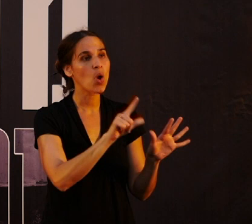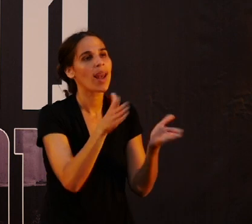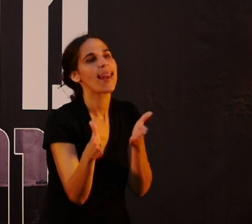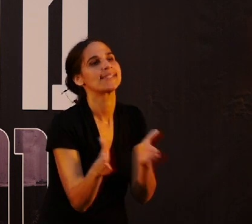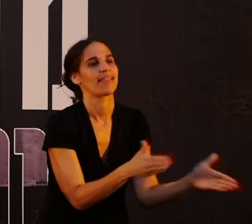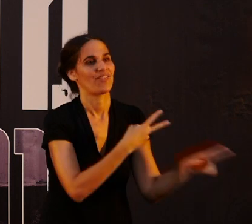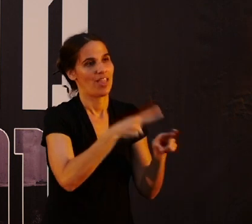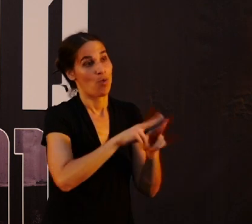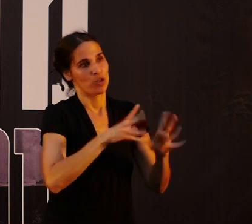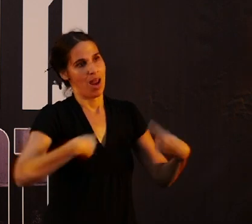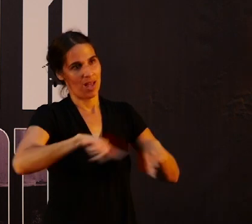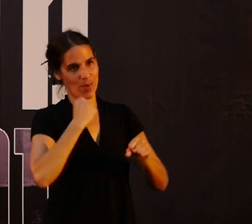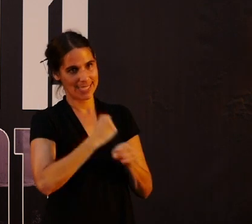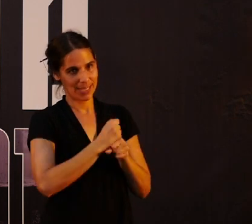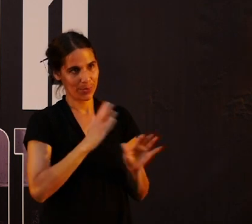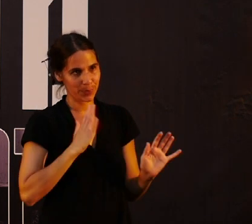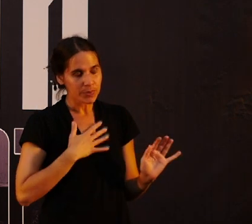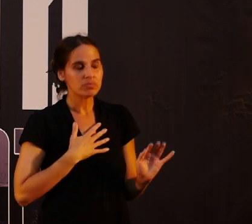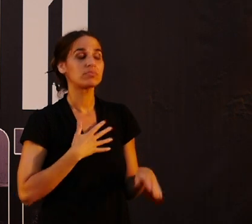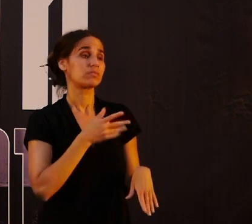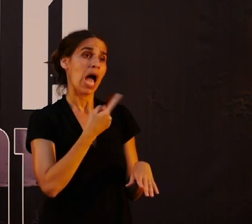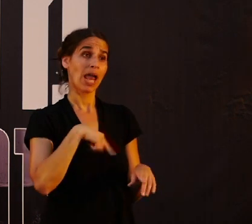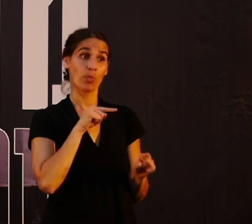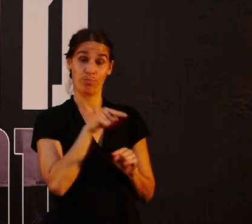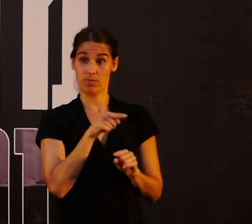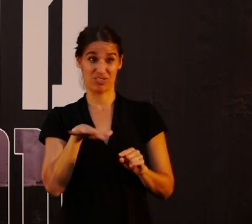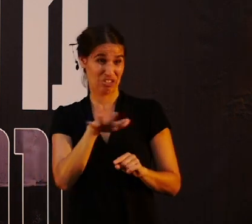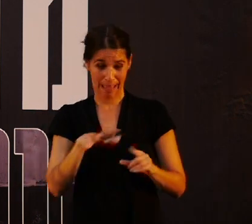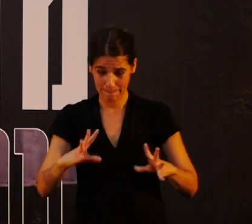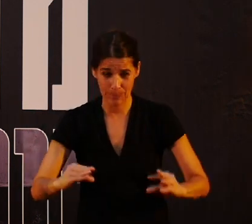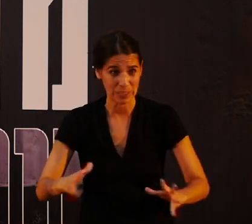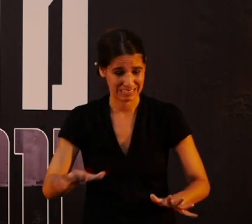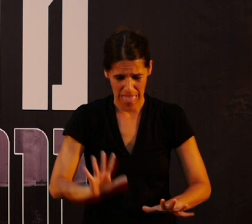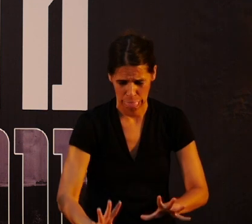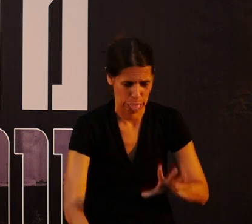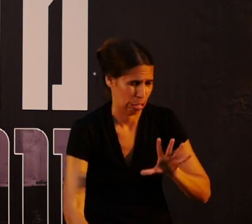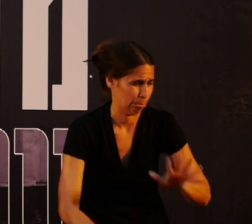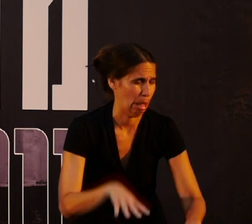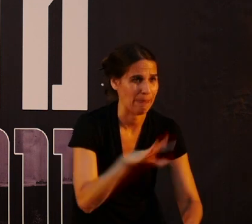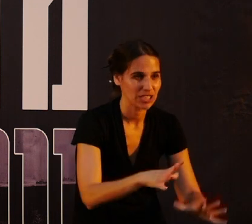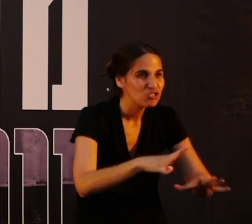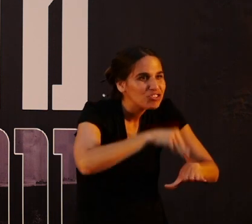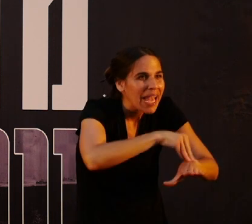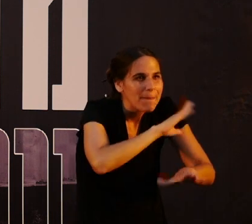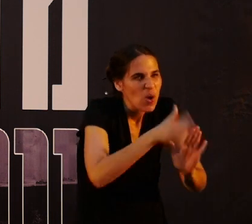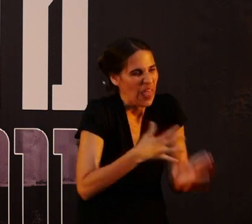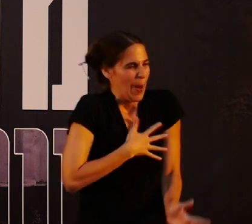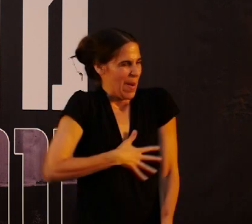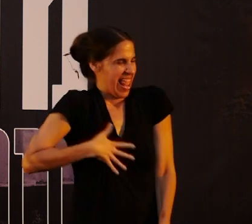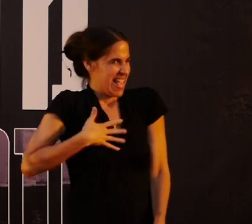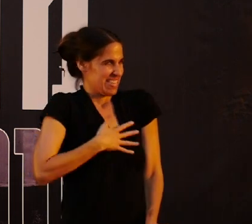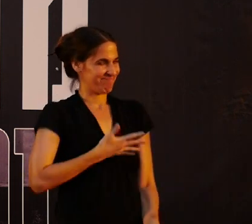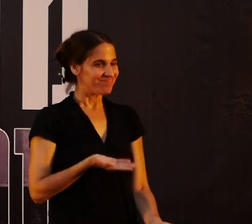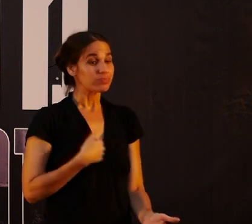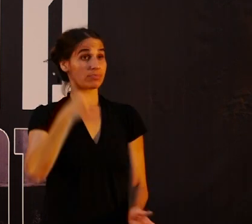לסדר ולנקות. אנחנו באים דרך השטח, הכל בוץ, הכל אצלם שטיחים, לא נעים. אני